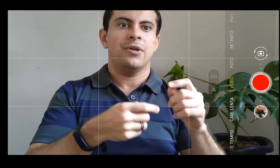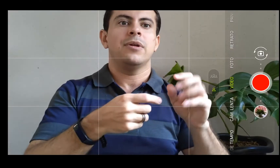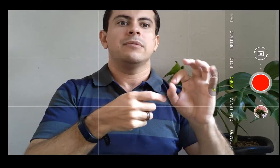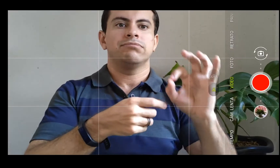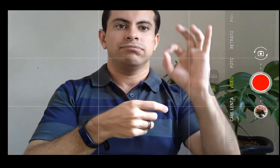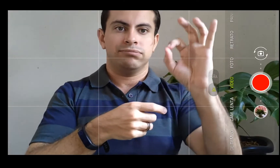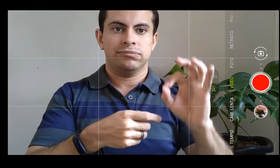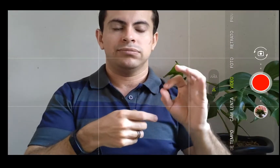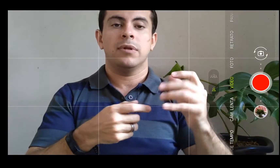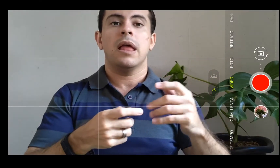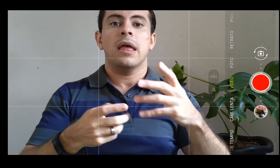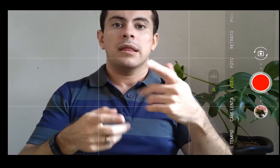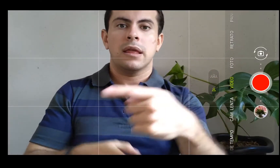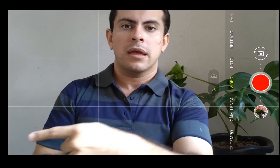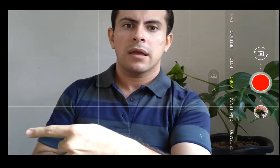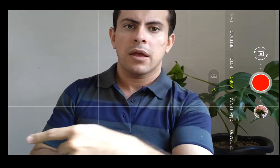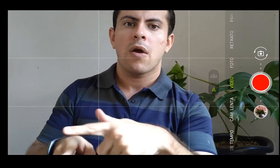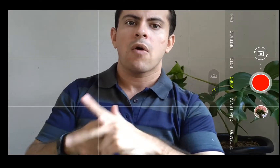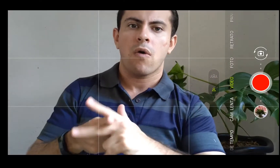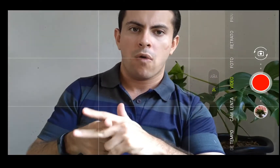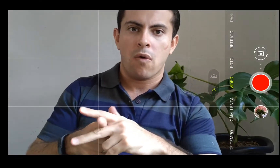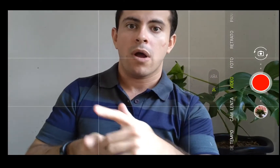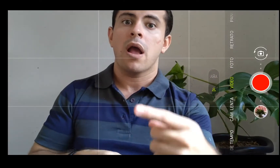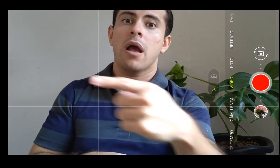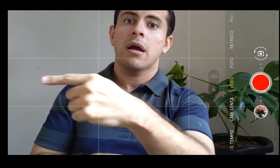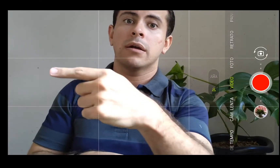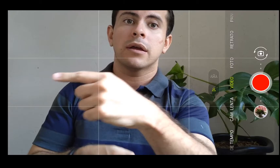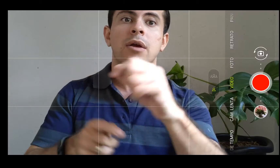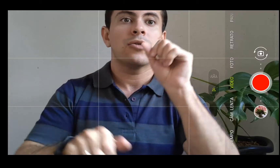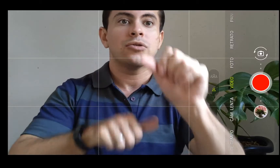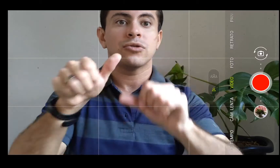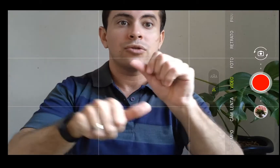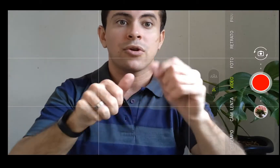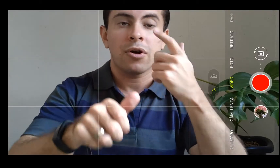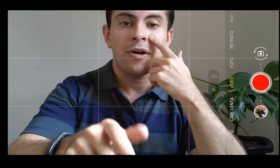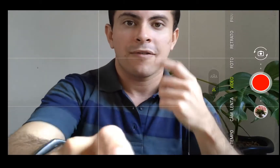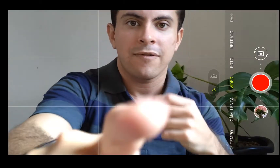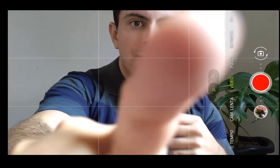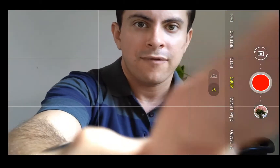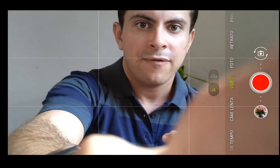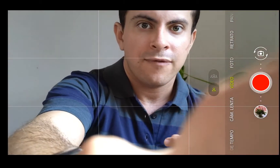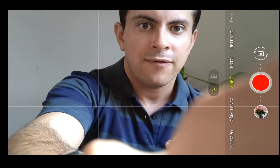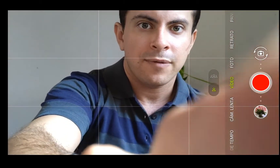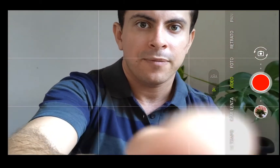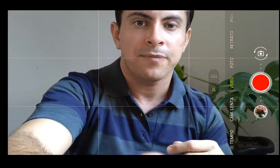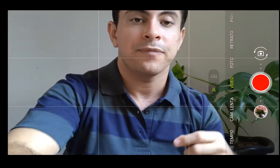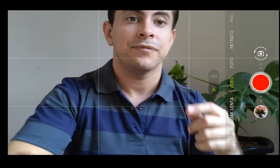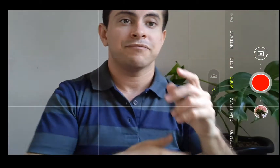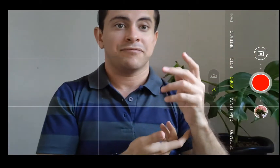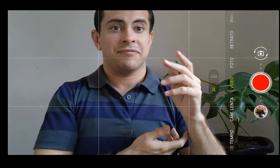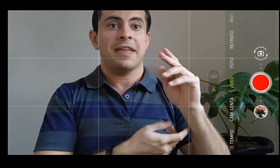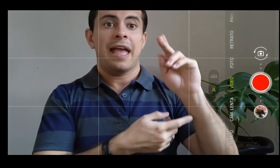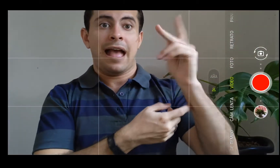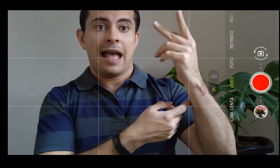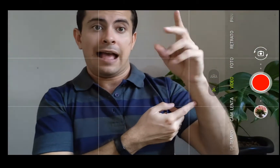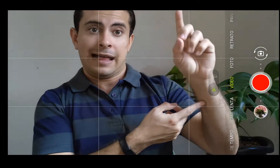configuração e aqui a opção para a gente mudar a resolução, que ele vai de HD até